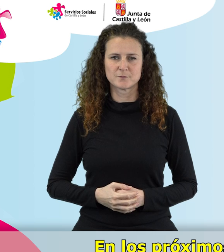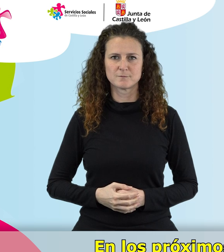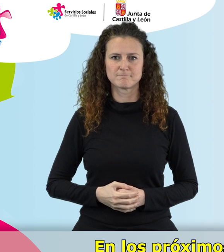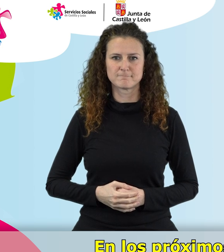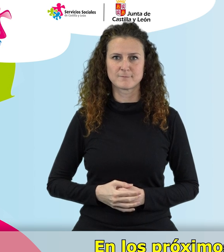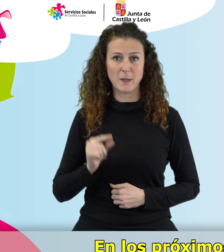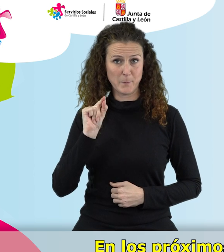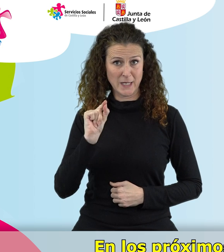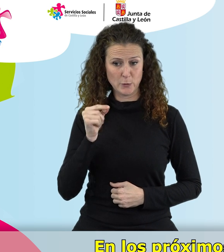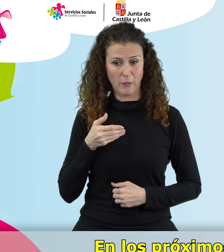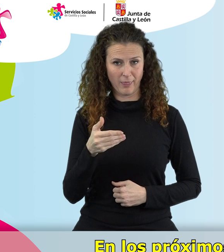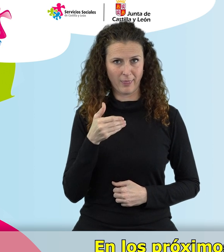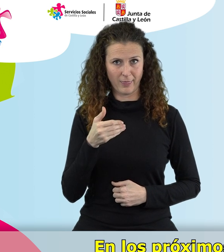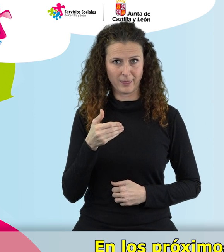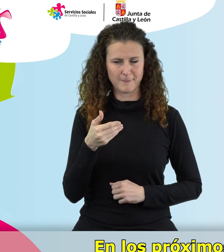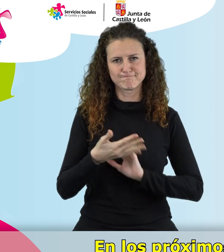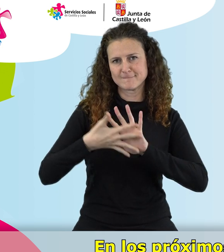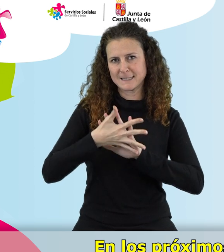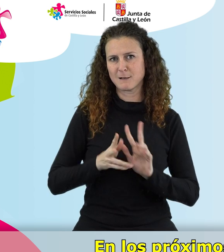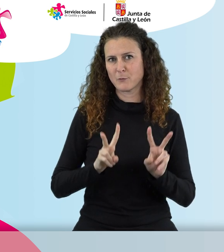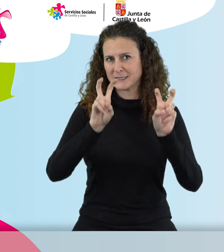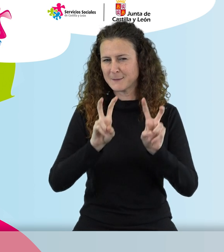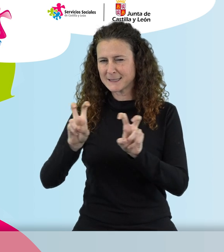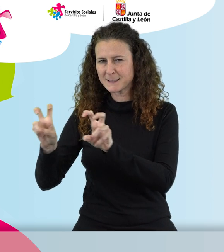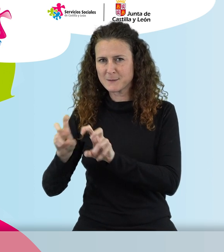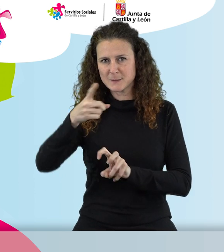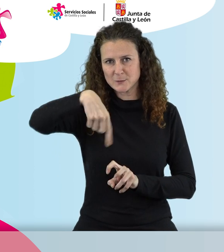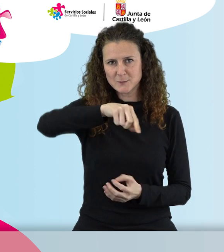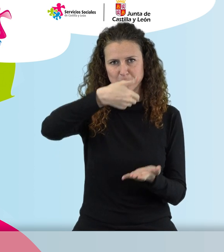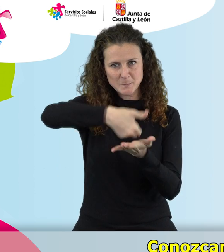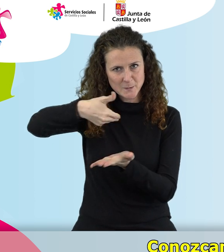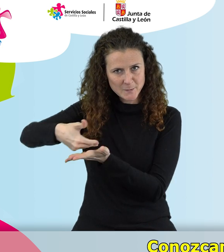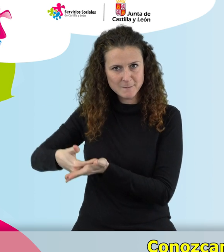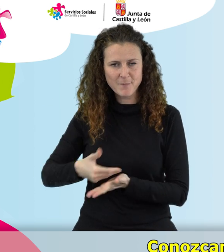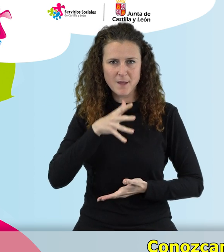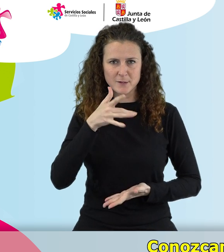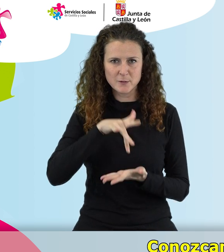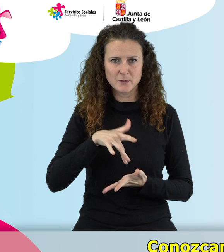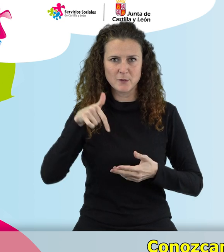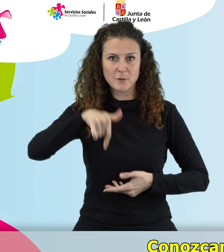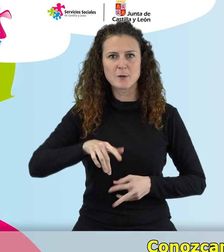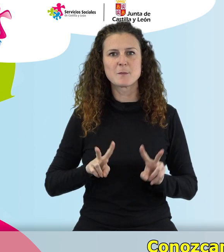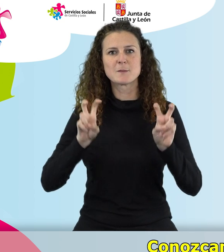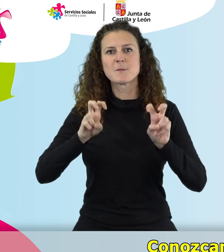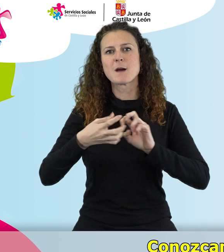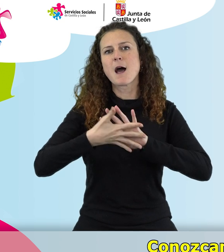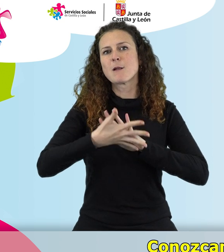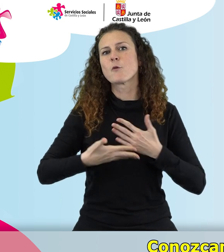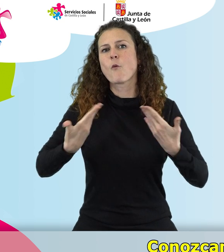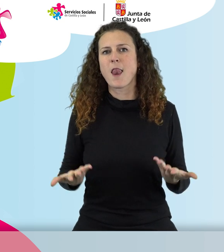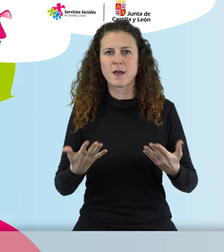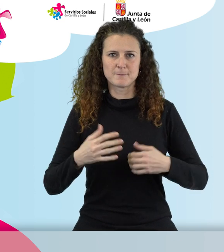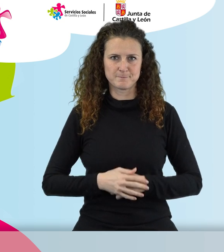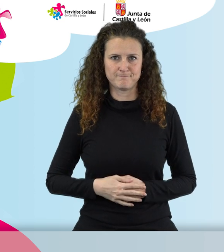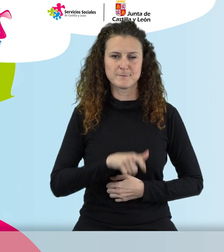En los próximos minutos vamos a abordar asuntos que tú nos propones. Conozcamos qué tema vamos a tratar hoy.